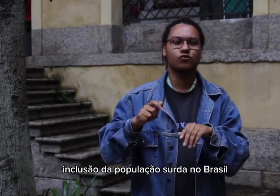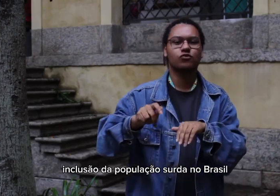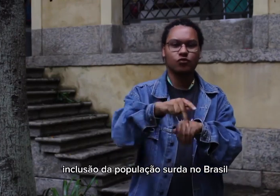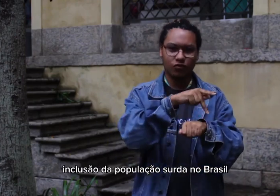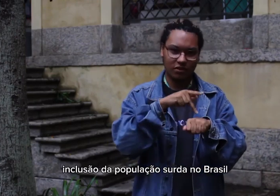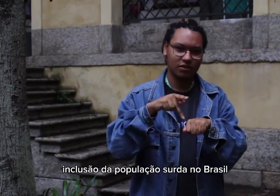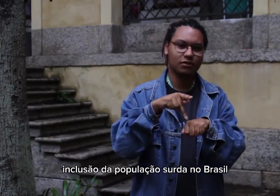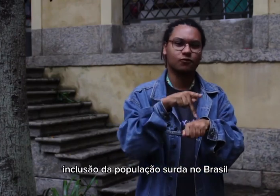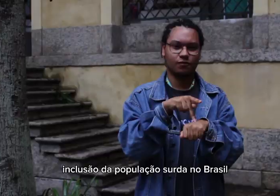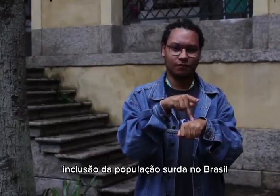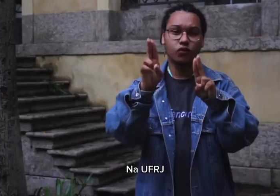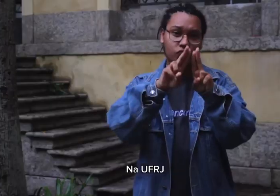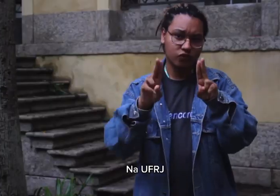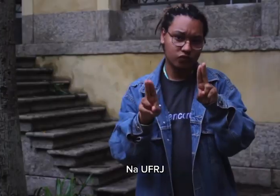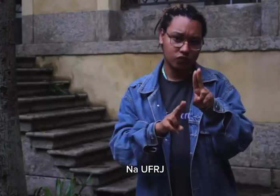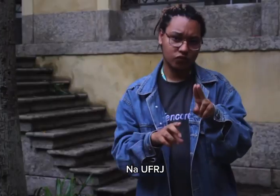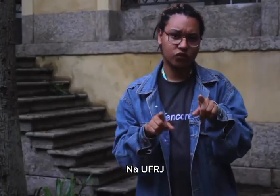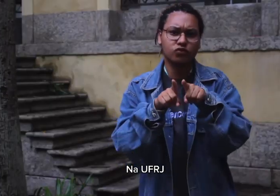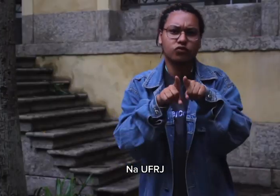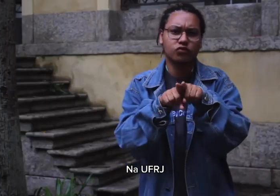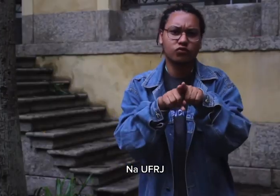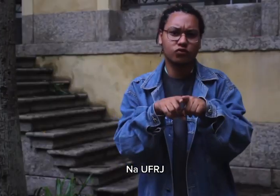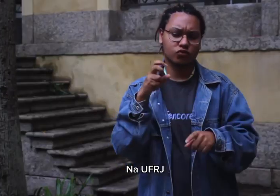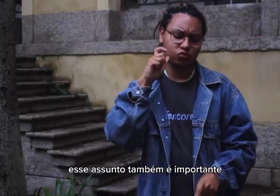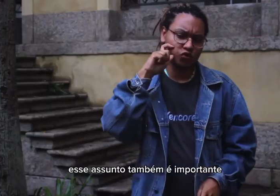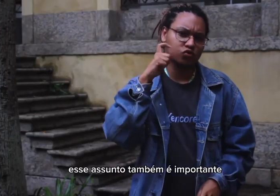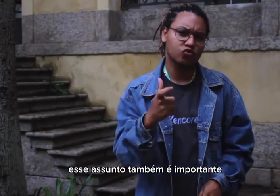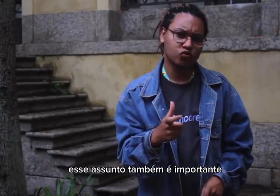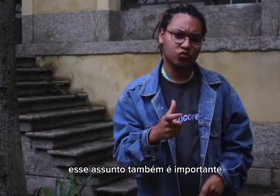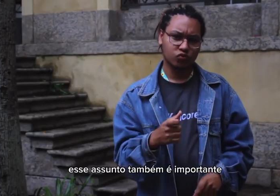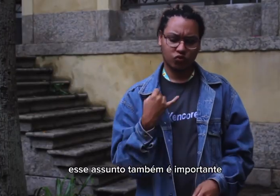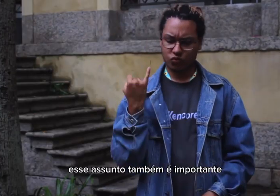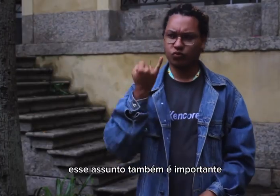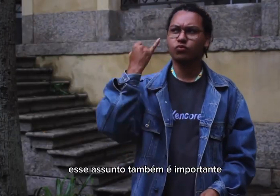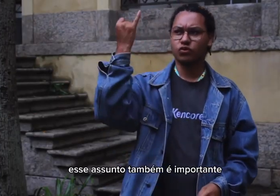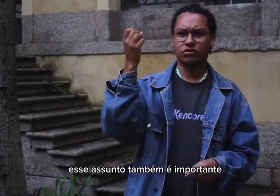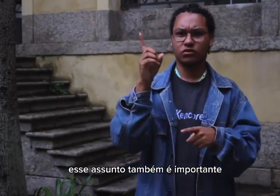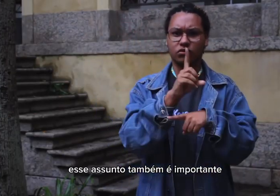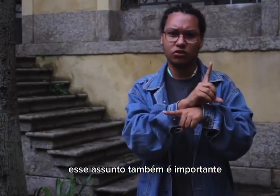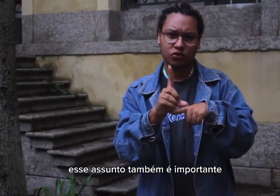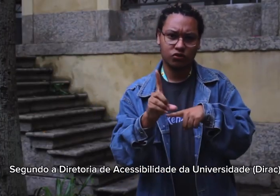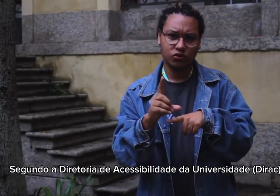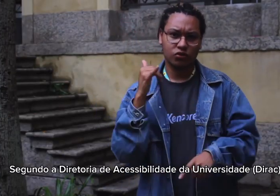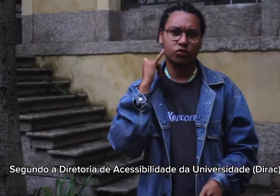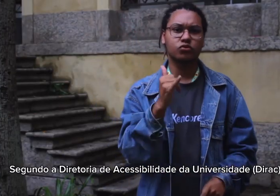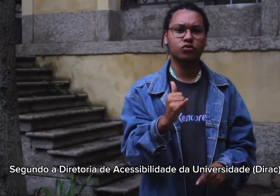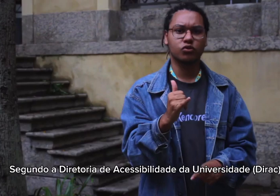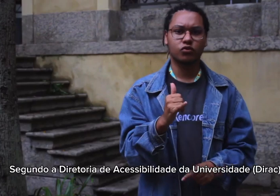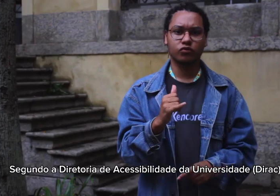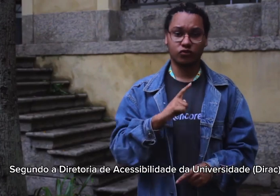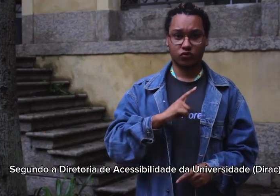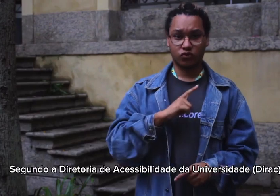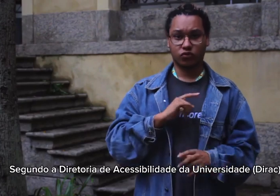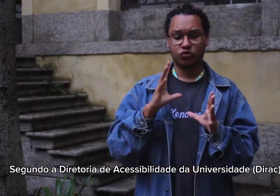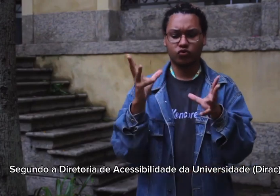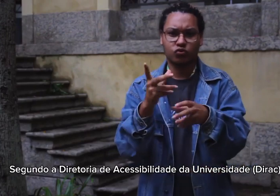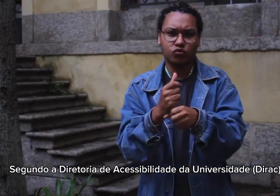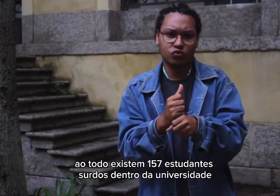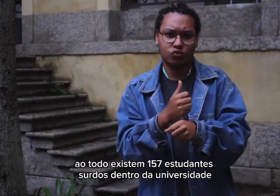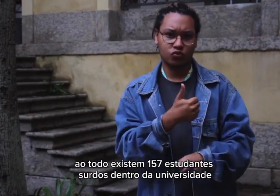Na UFRJ, esse assunto também é importante. Segundo a Diretoria de Acessibilidade da Universidade, ao